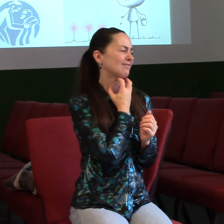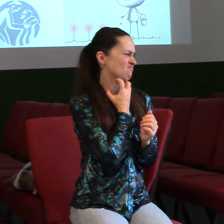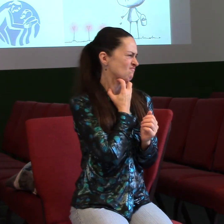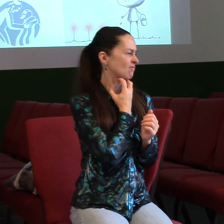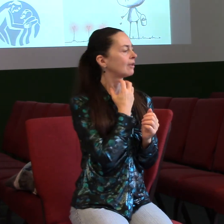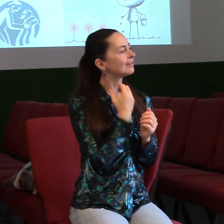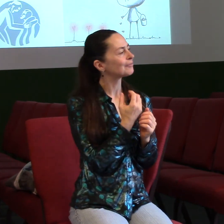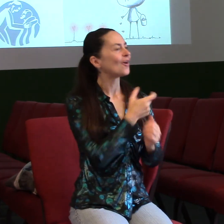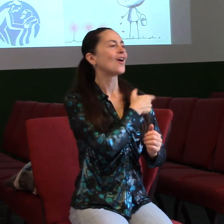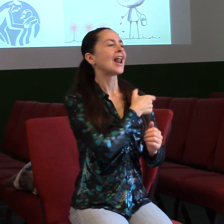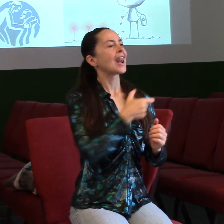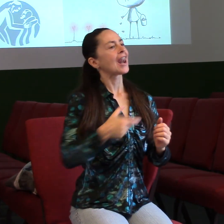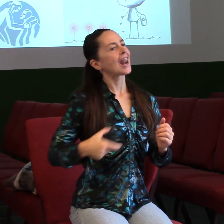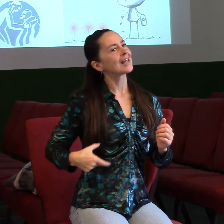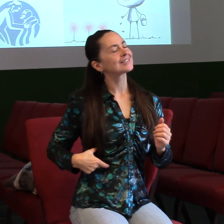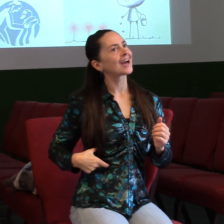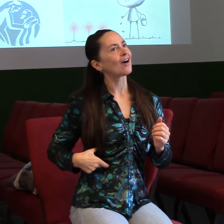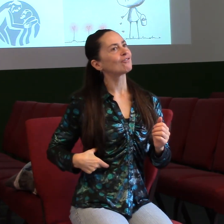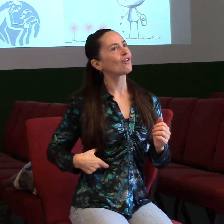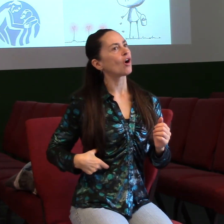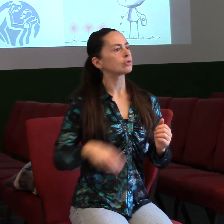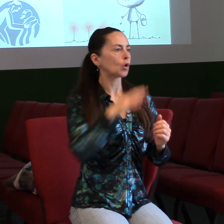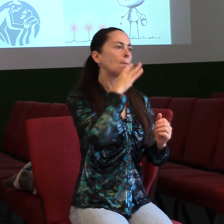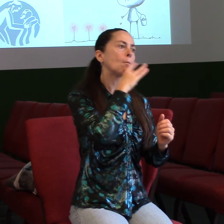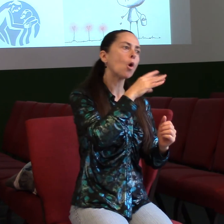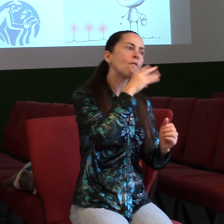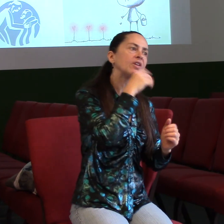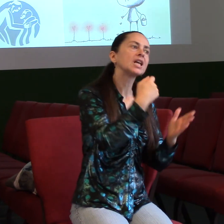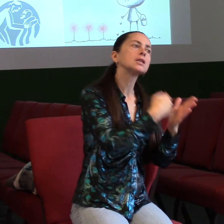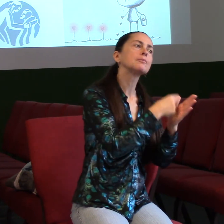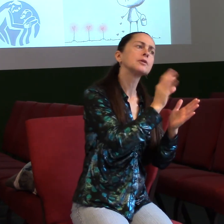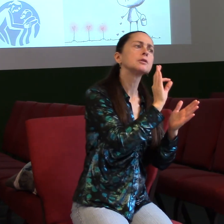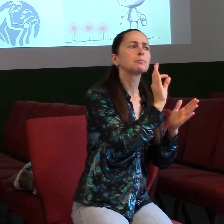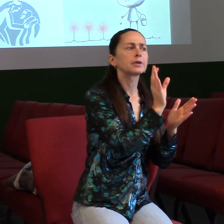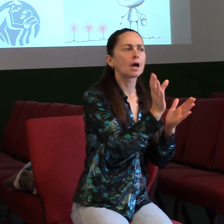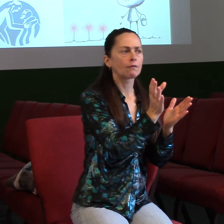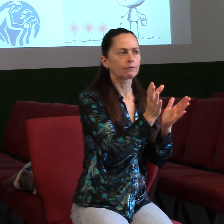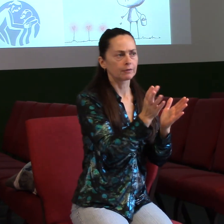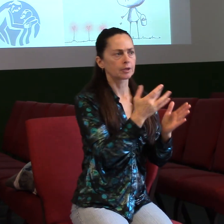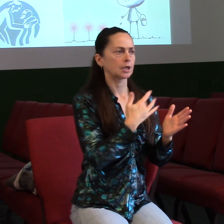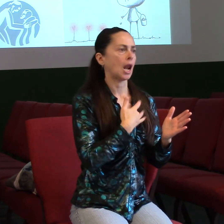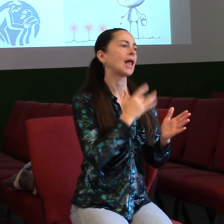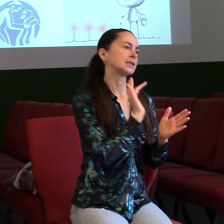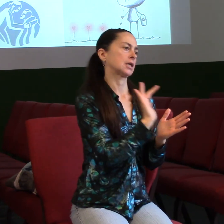Ale laskavost je o tom, že ty věci říkám správně, nemusím je přesladit, že? To jsem zahrál. Ale laskavost je o tom, že